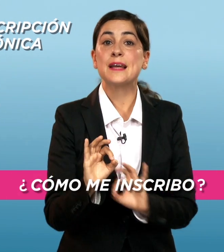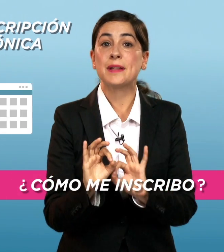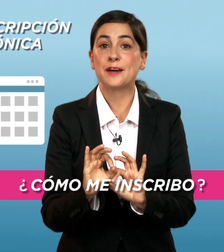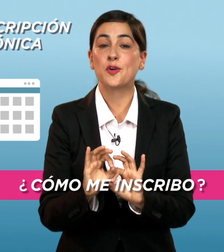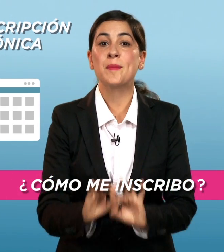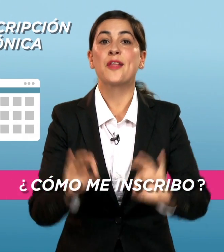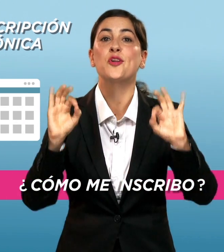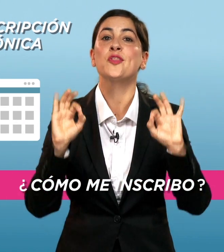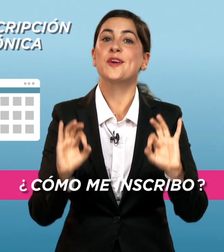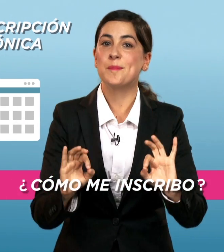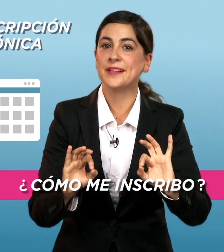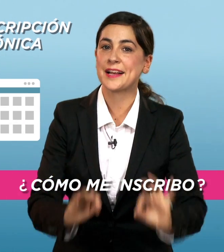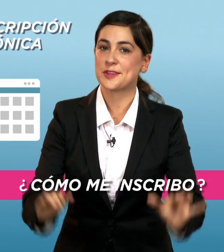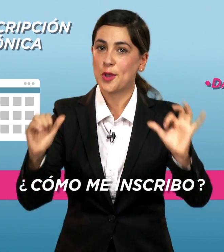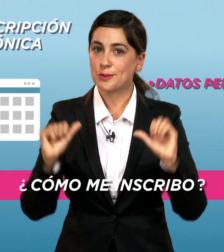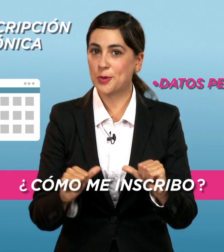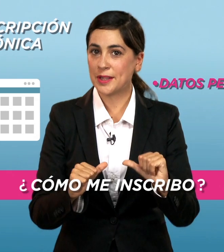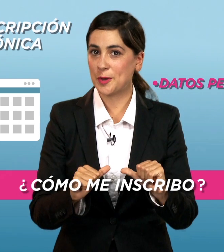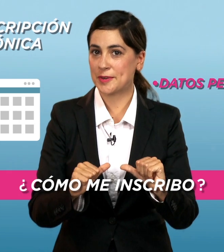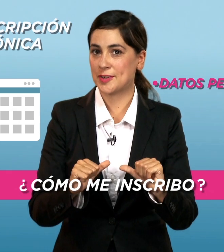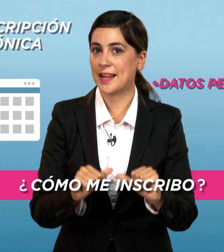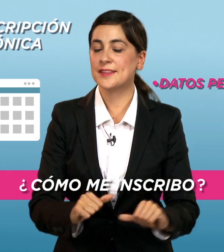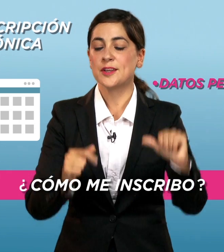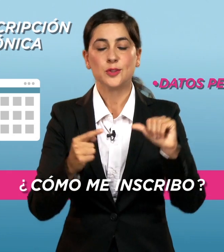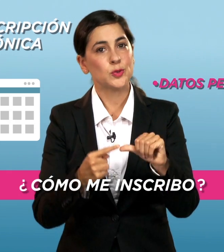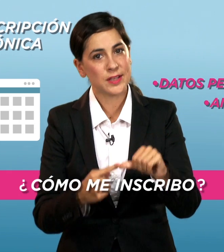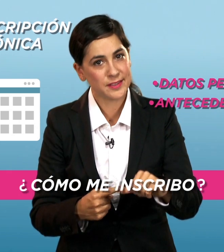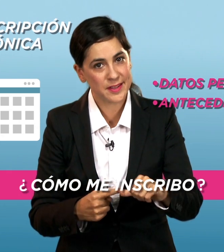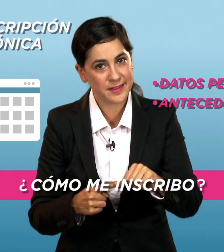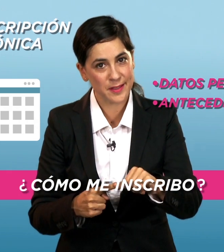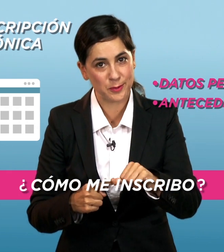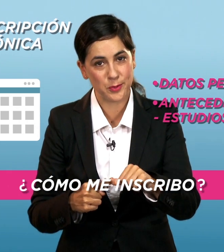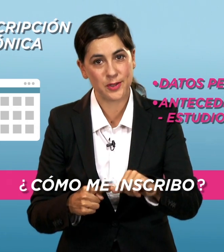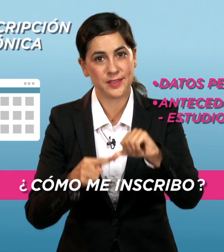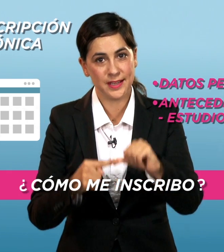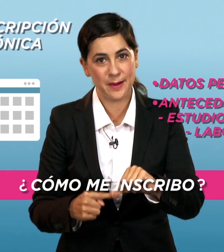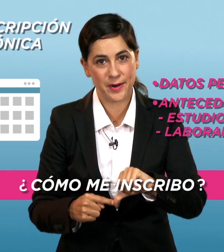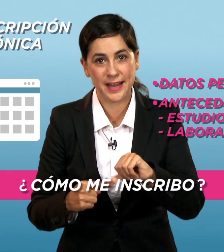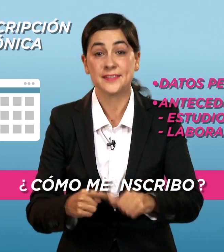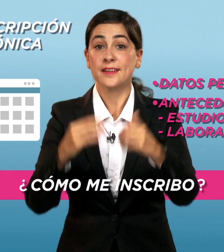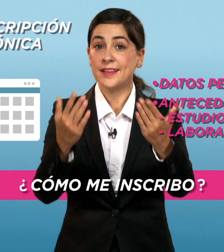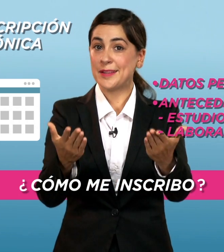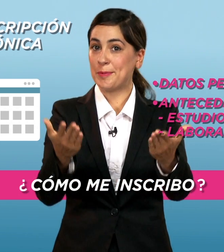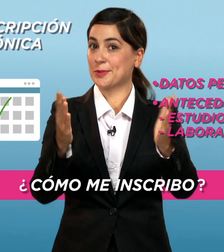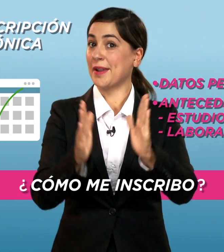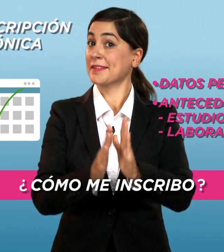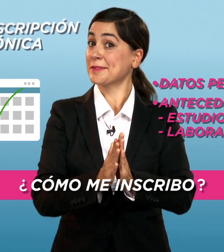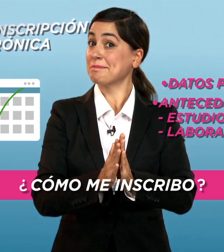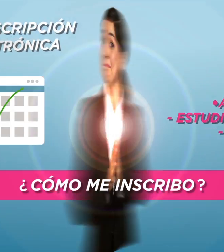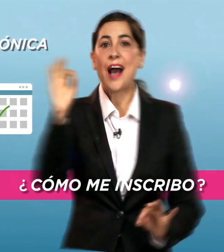la plataforma donde completás tus datos personales, tus antecedentes de estudios y laborales y te postulas. A